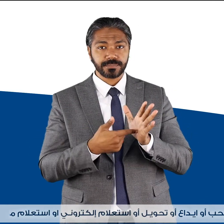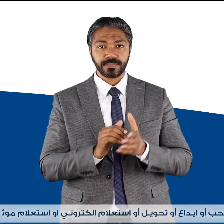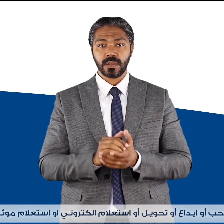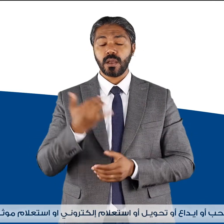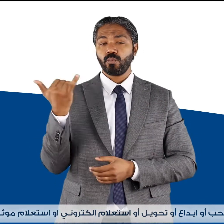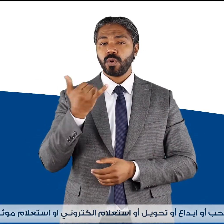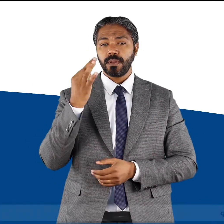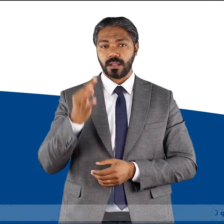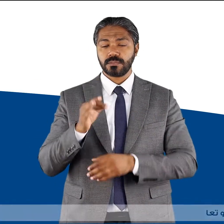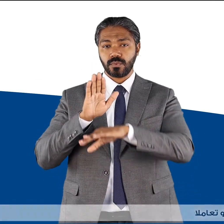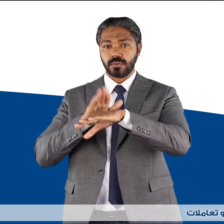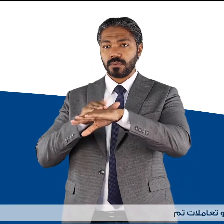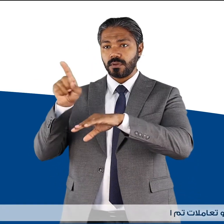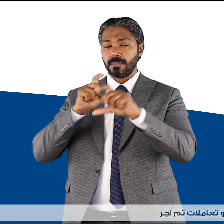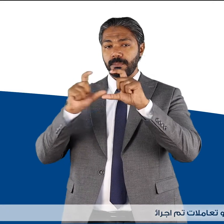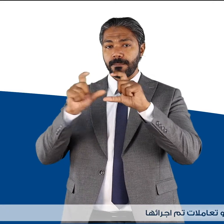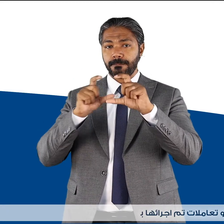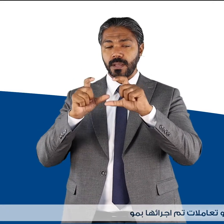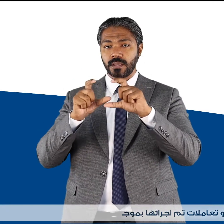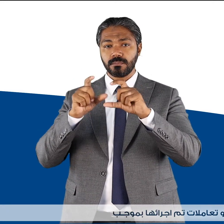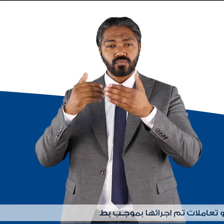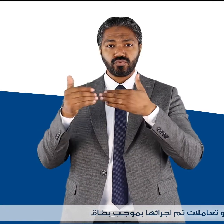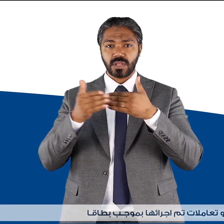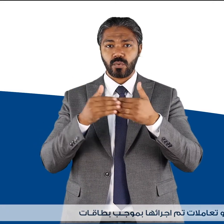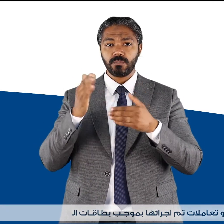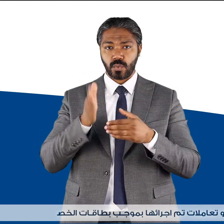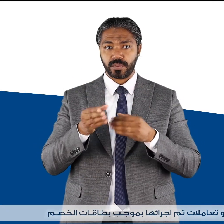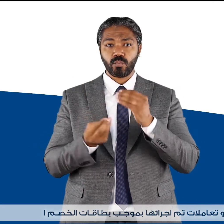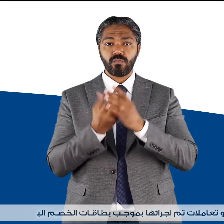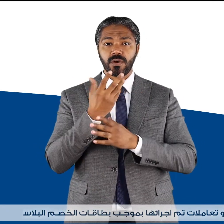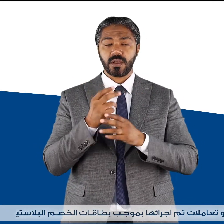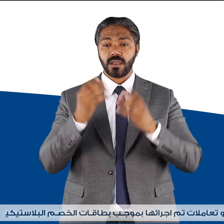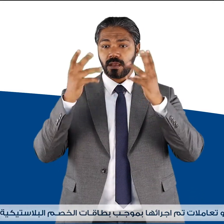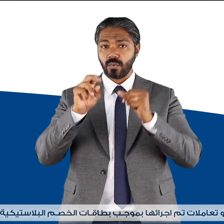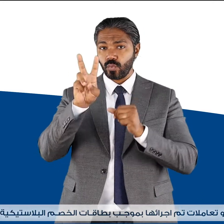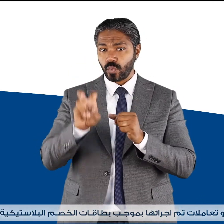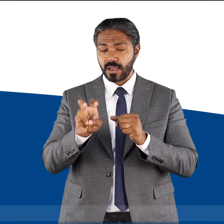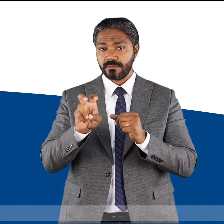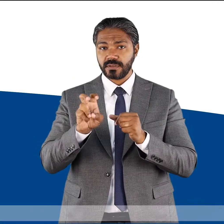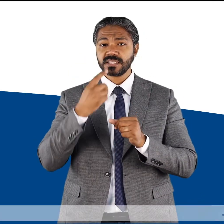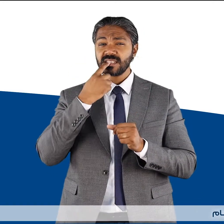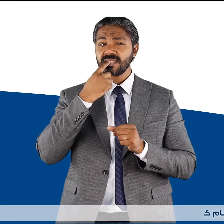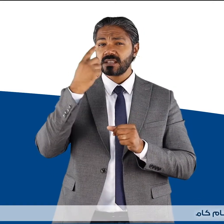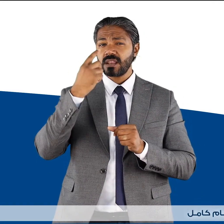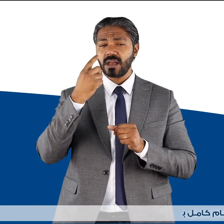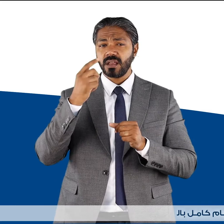موثق أو تعاملات تم إجراءها بموجب بطاقات الخصم البلاستيكية لمدة عام كامل